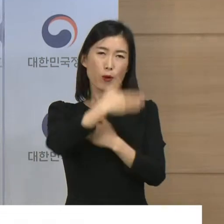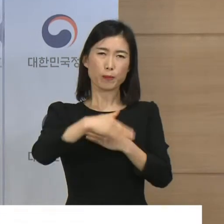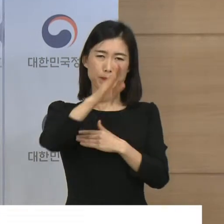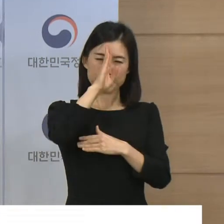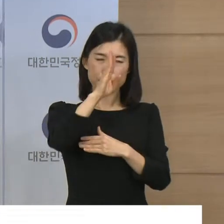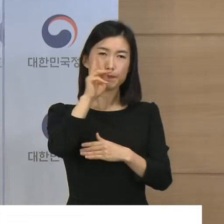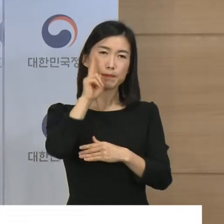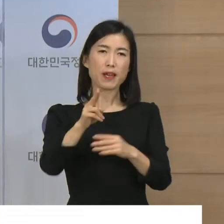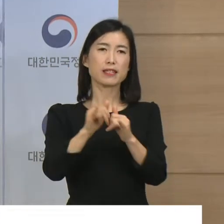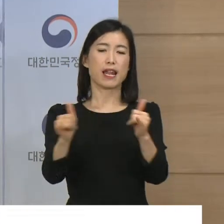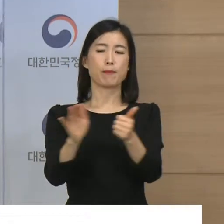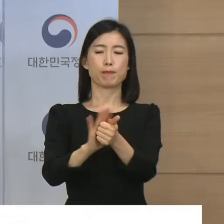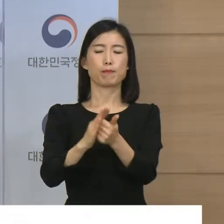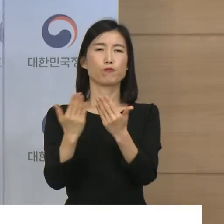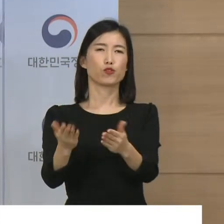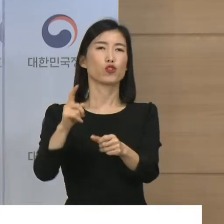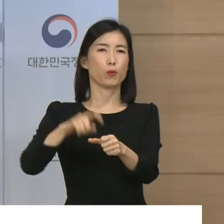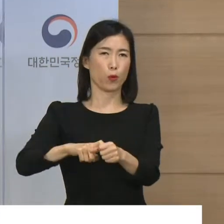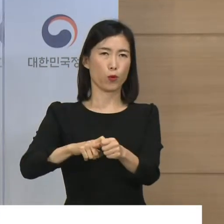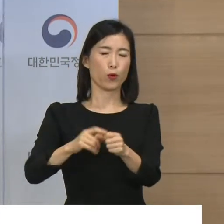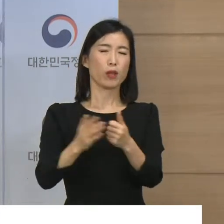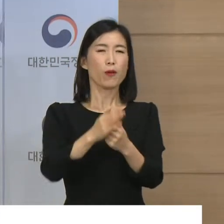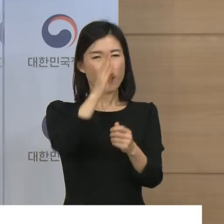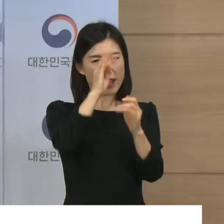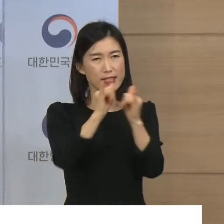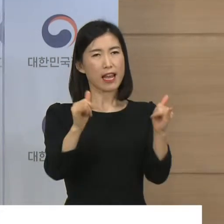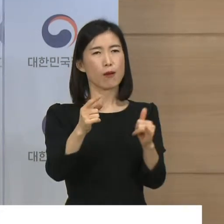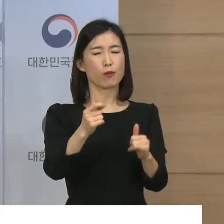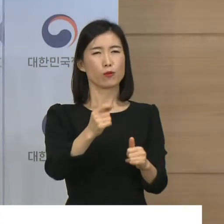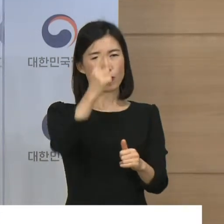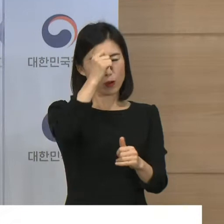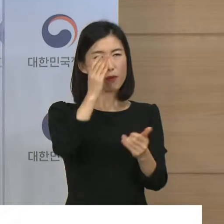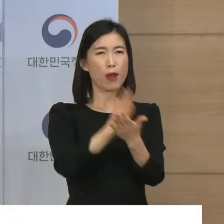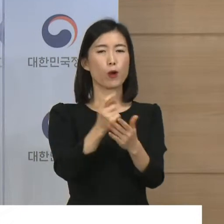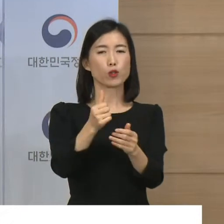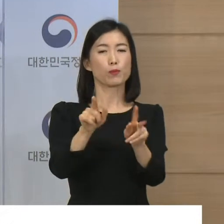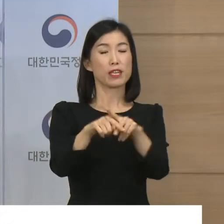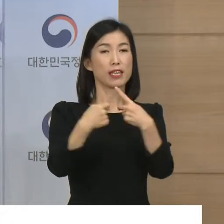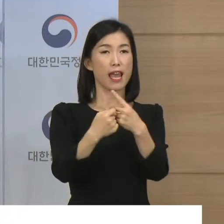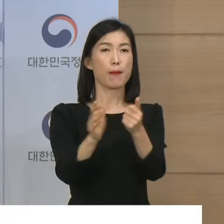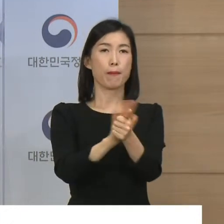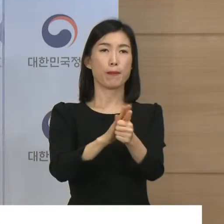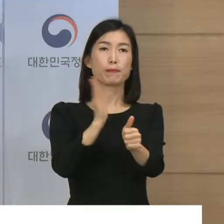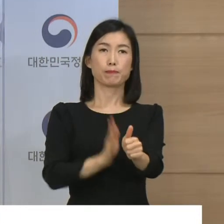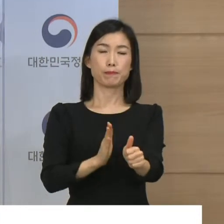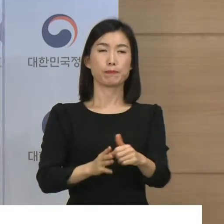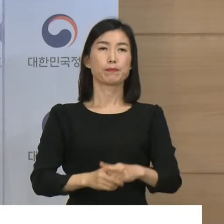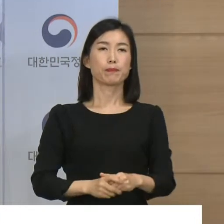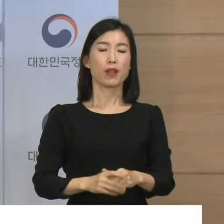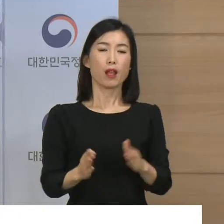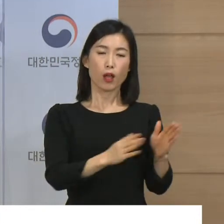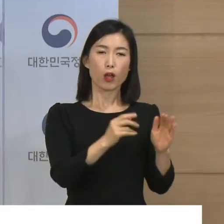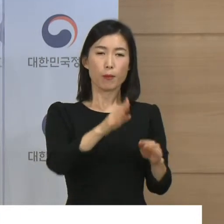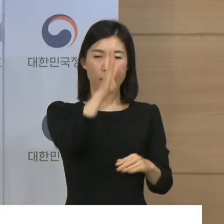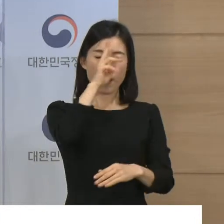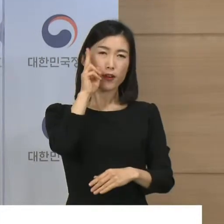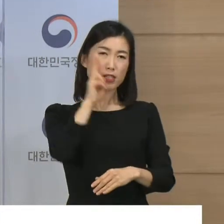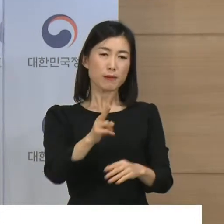조치인 만큼 환자분들의 이해와 협조를 당부드립니다. 중환자 병상도 신속하게